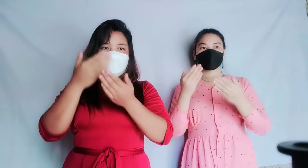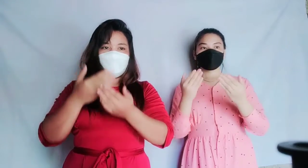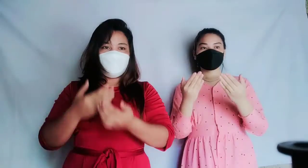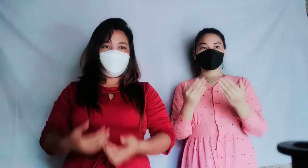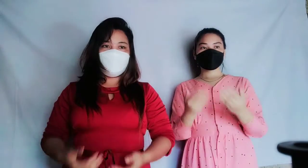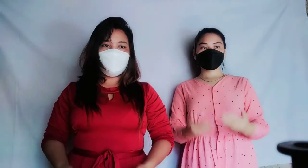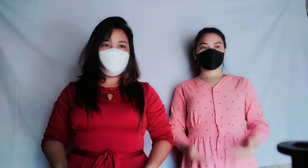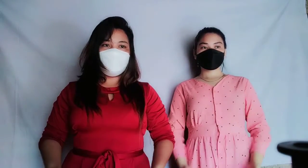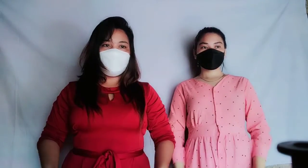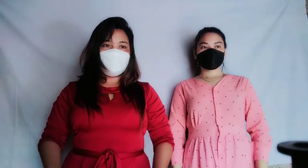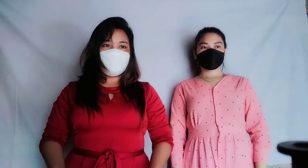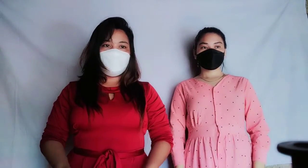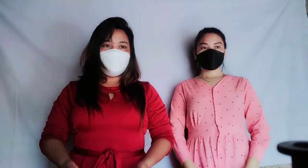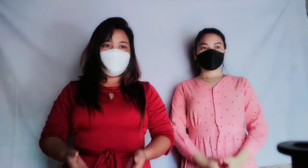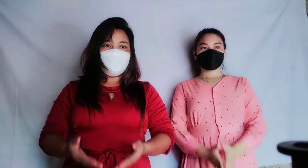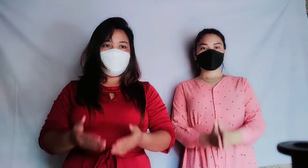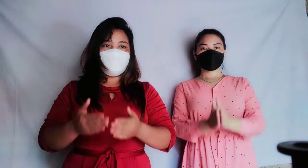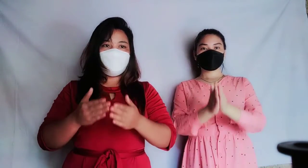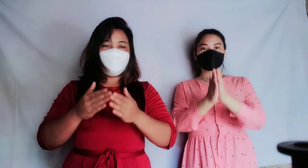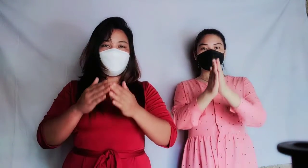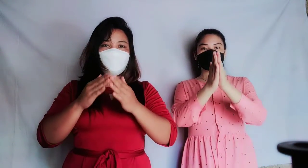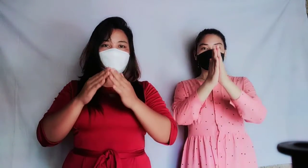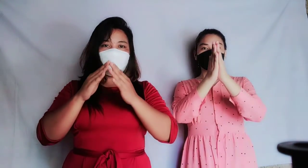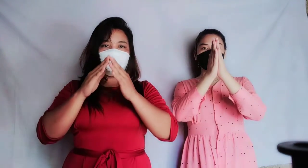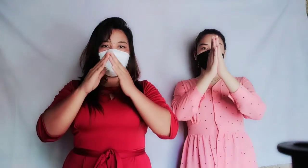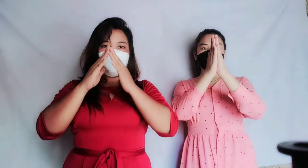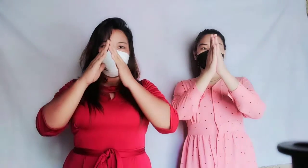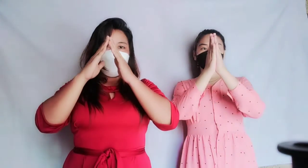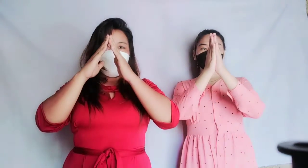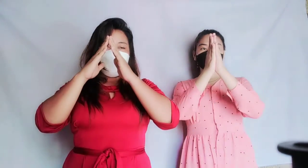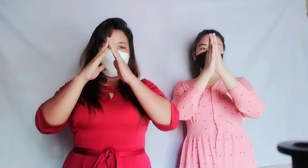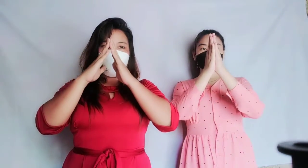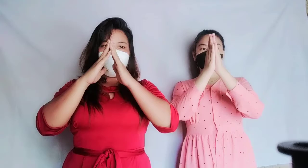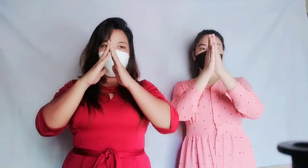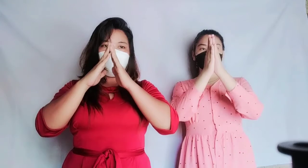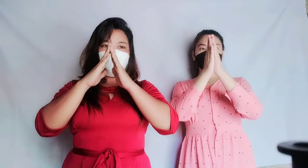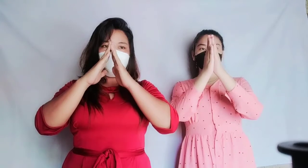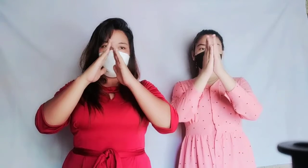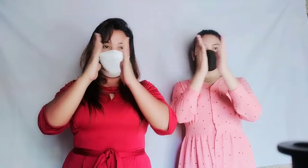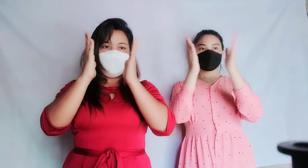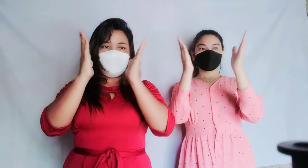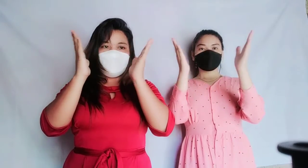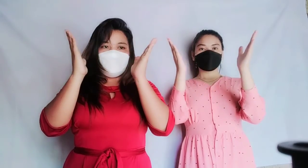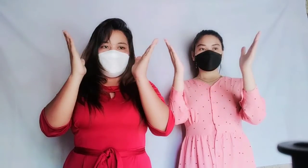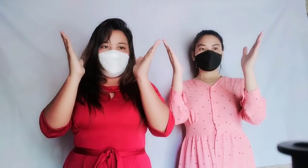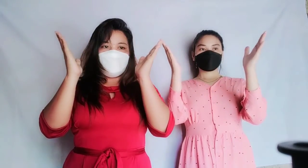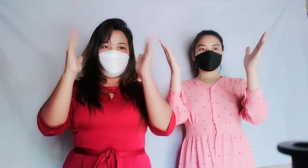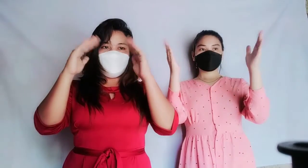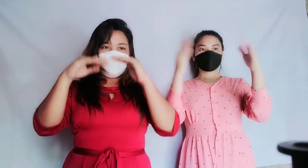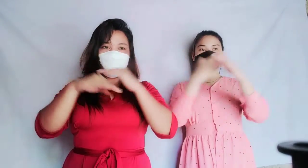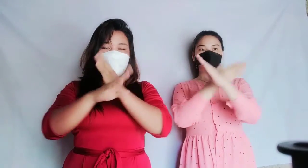Inang mangan Siyang kamay na kitugod Talaghanap